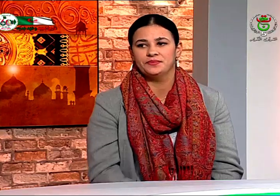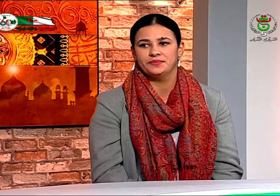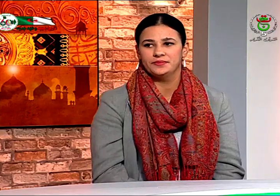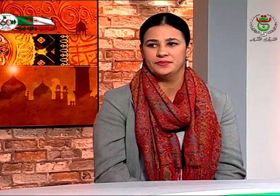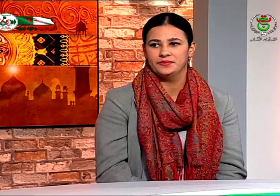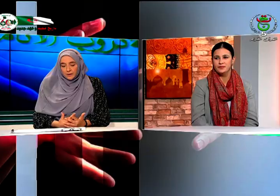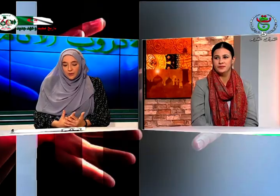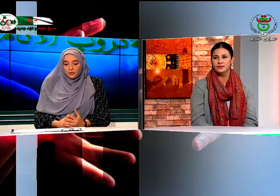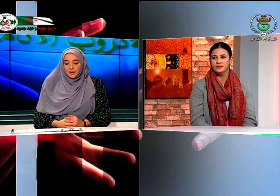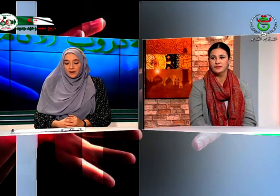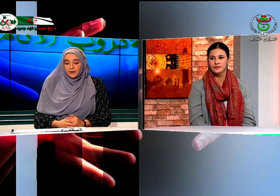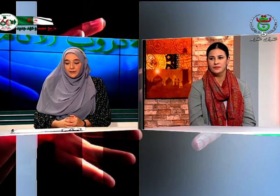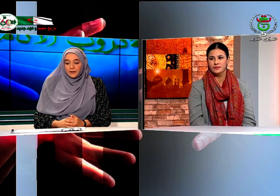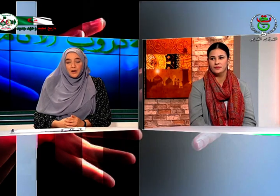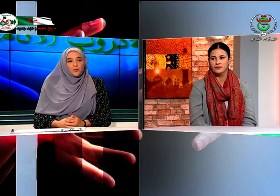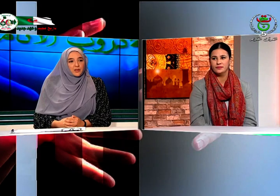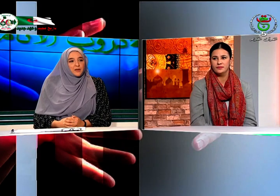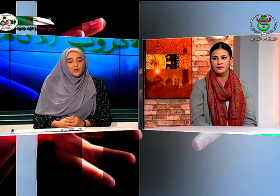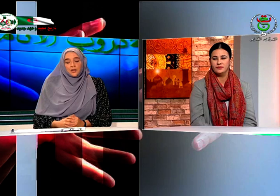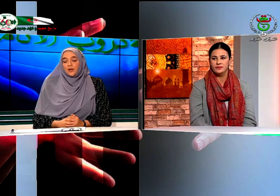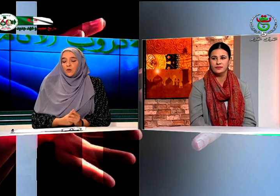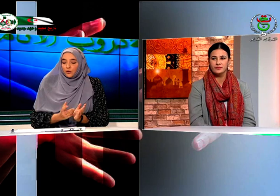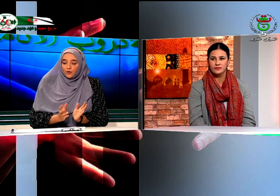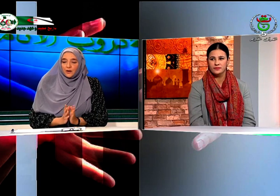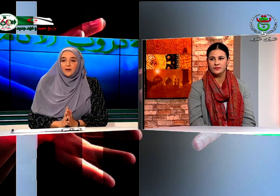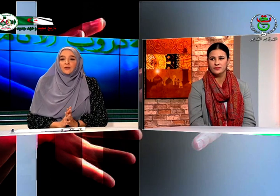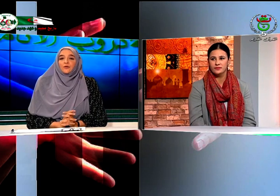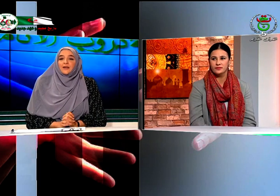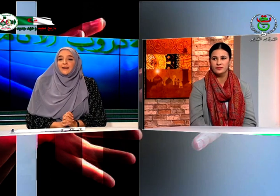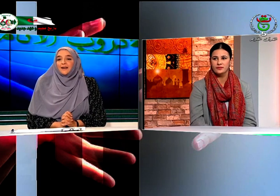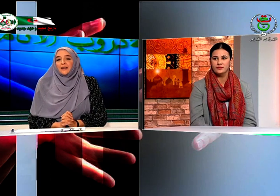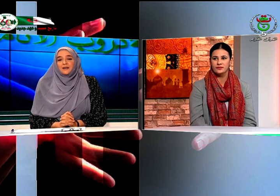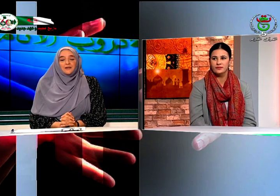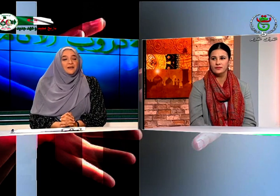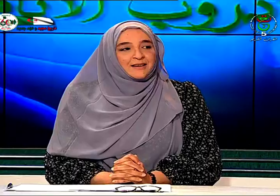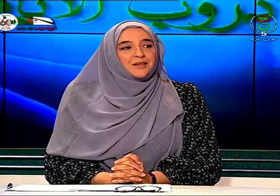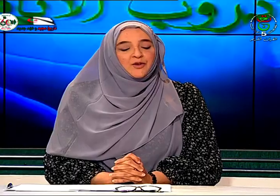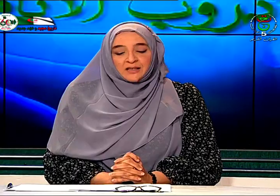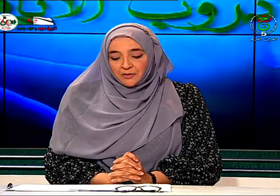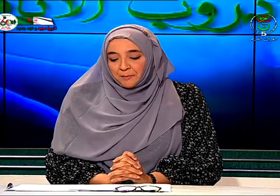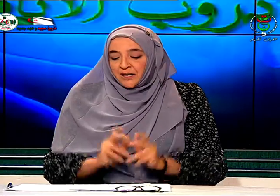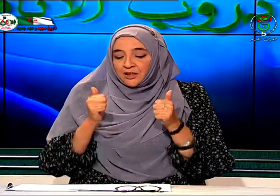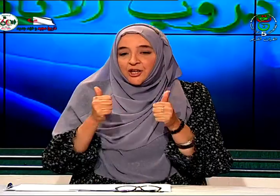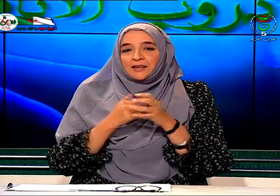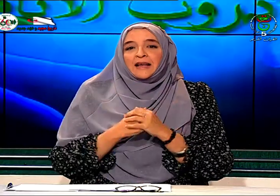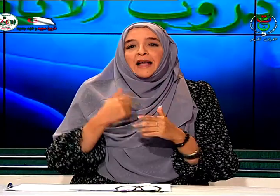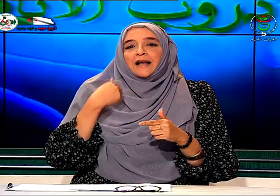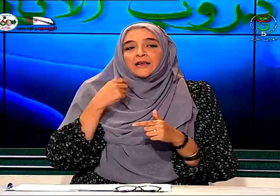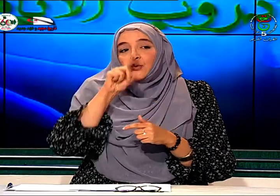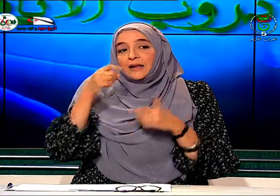إن تكون طريقة يعني معتمدة جيدة وطرق أخرى تكون طريقة غير يعني مناسبة جيد أنا سؤالي